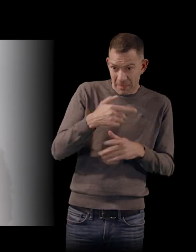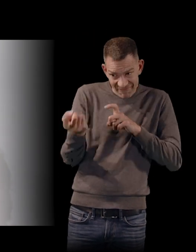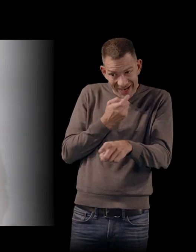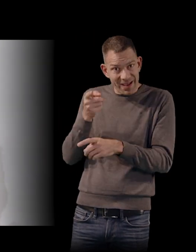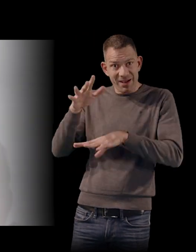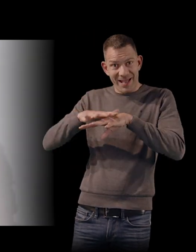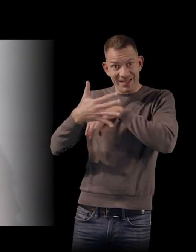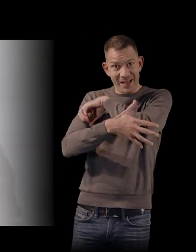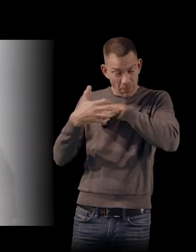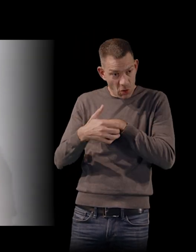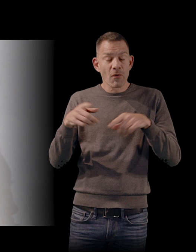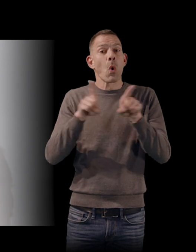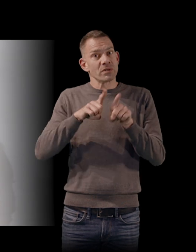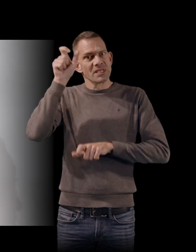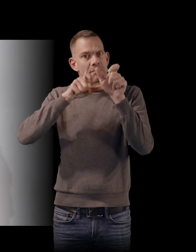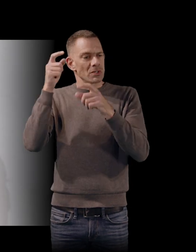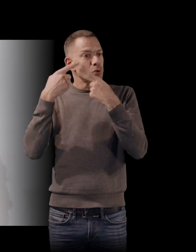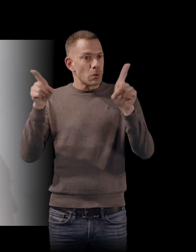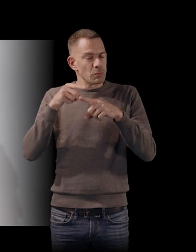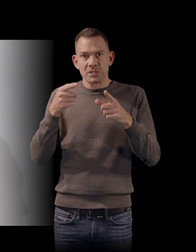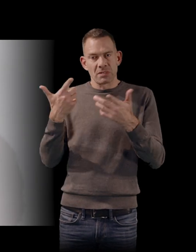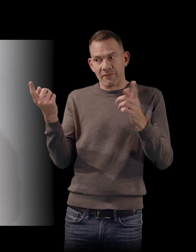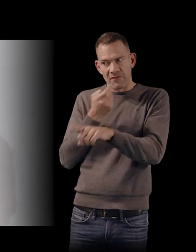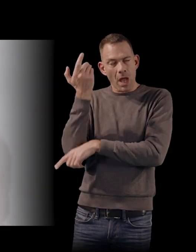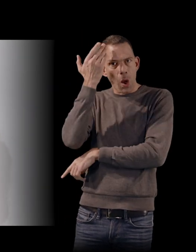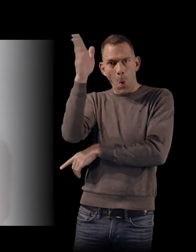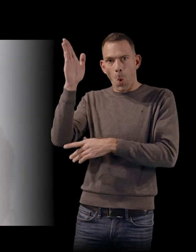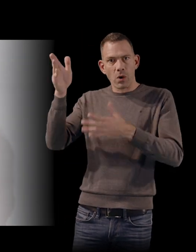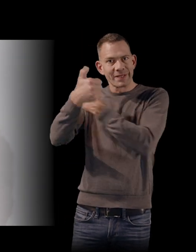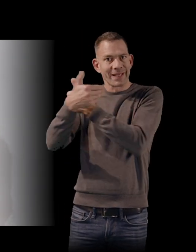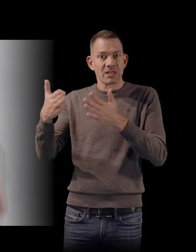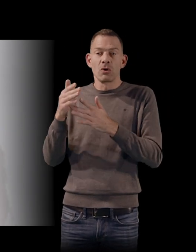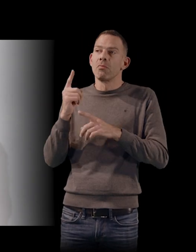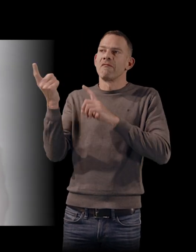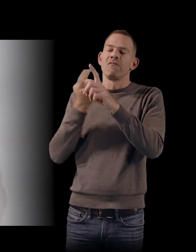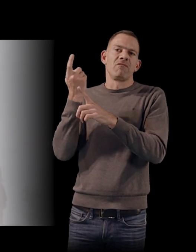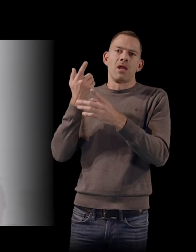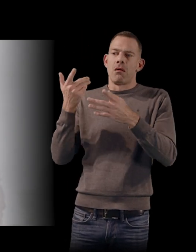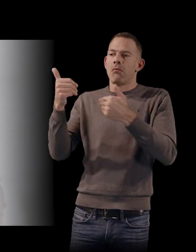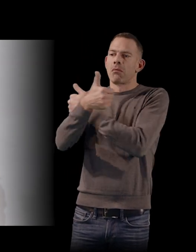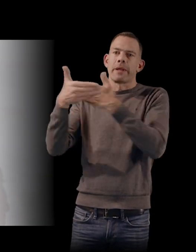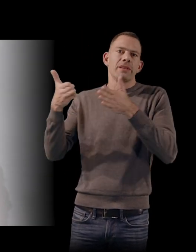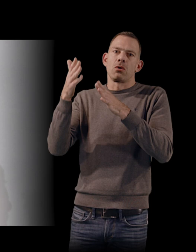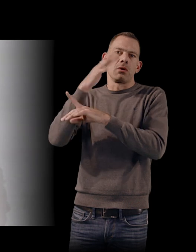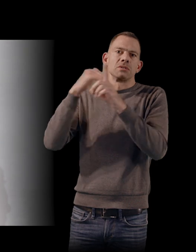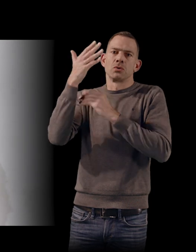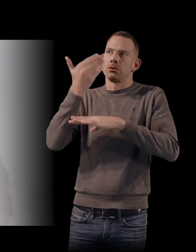et puis des musiciens qui, eux, viennent complètement de l'autre côté, qui sont issus de la plus élitiste de la société brésilienne.